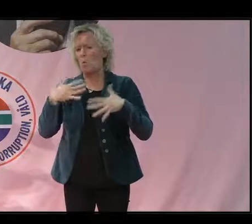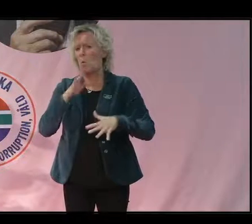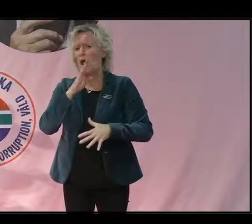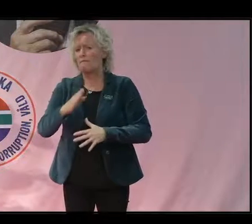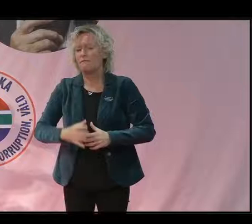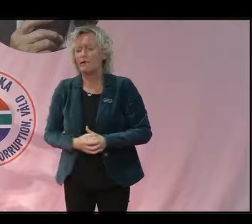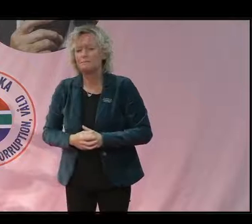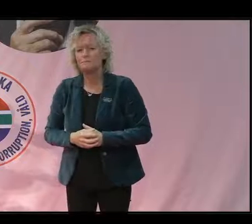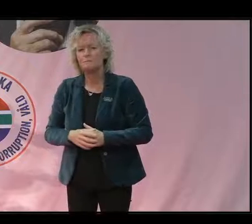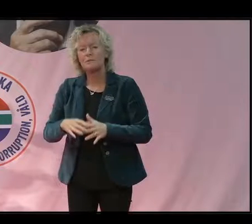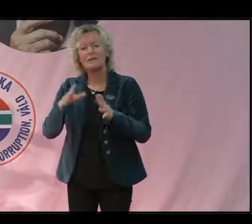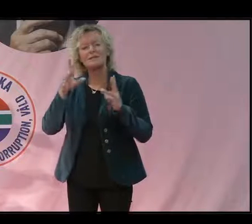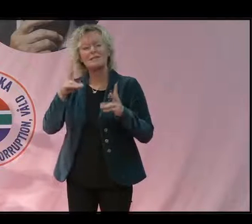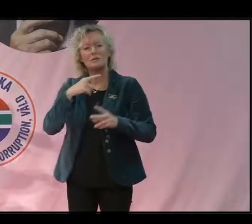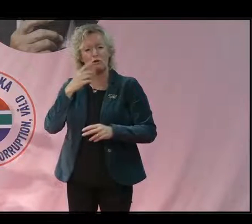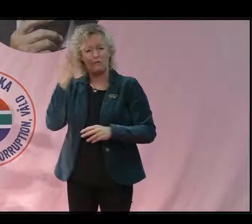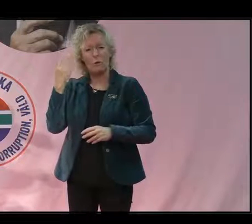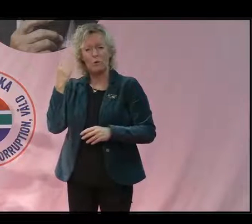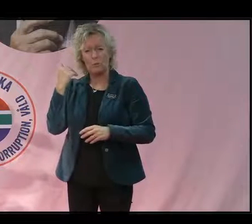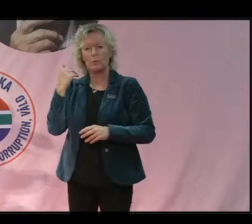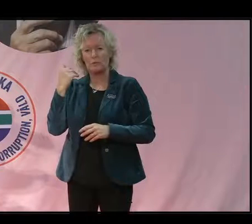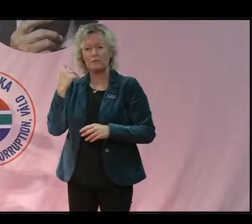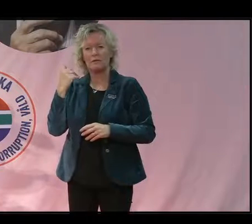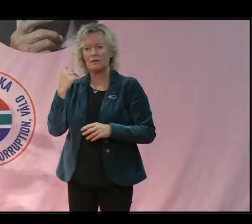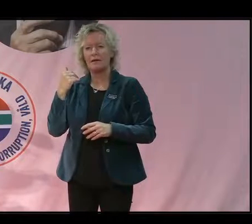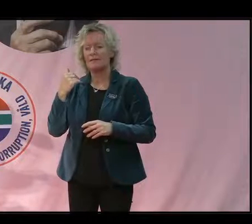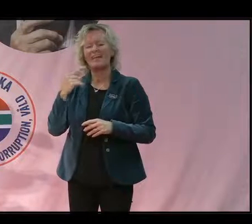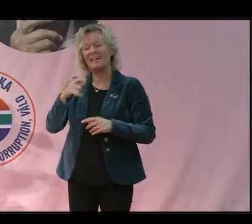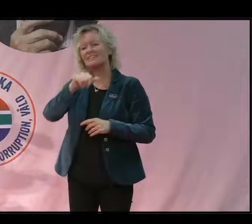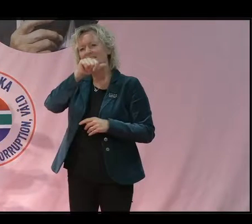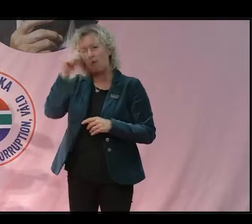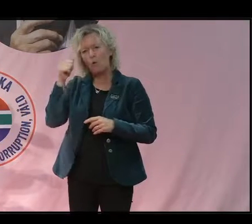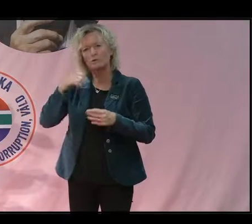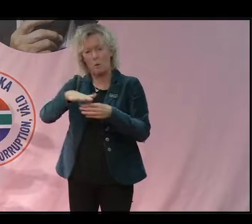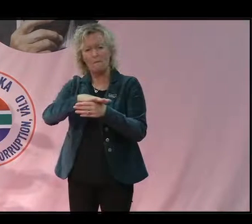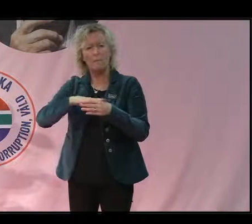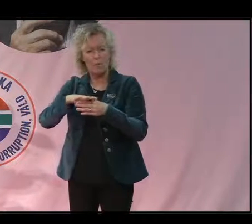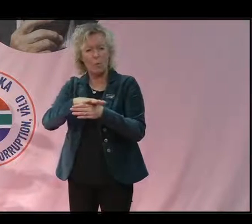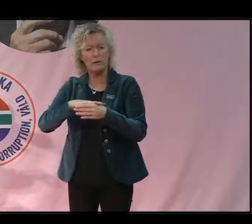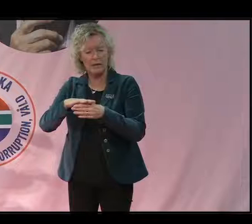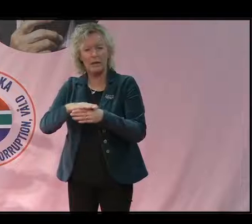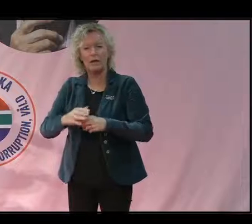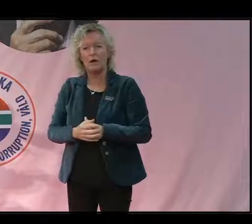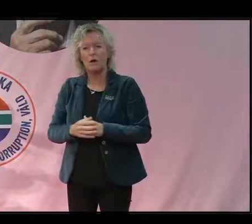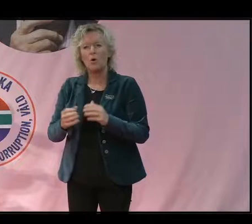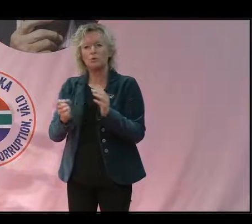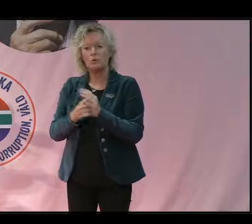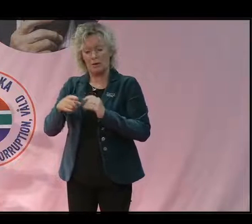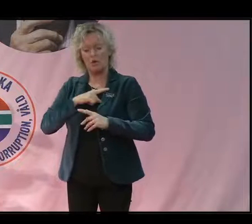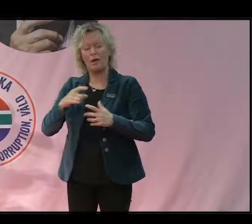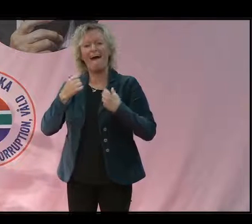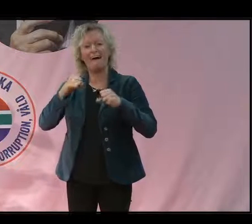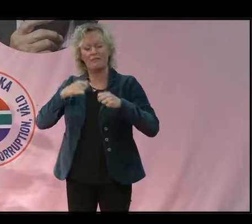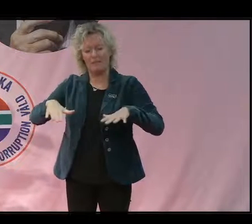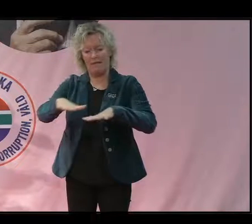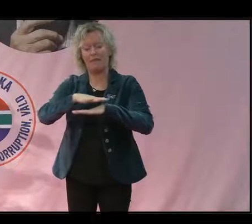Och som ni nämnde där så är det, det här är inget lätt område alltså. Utan en stor del av de här aktiviteterna